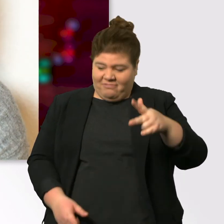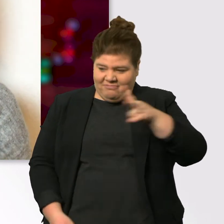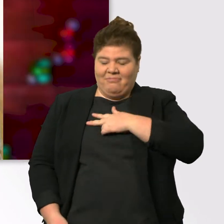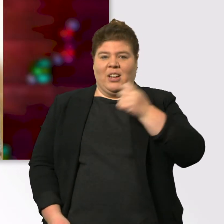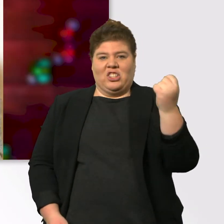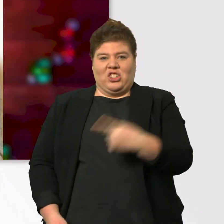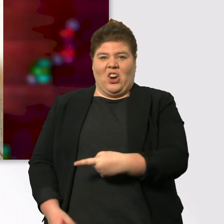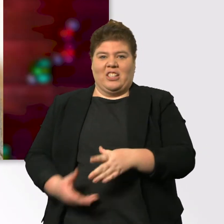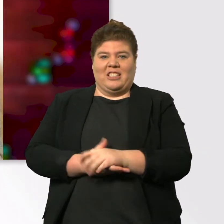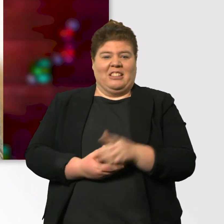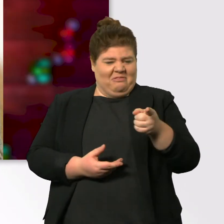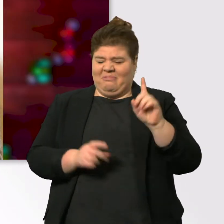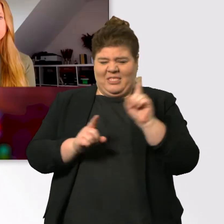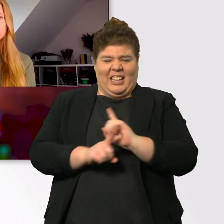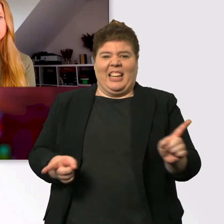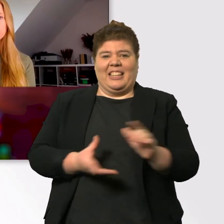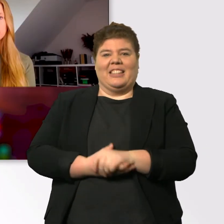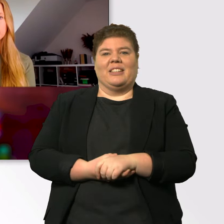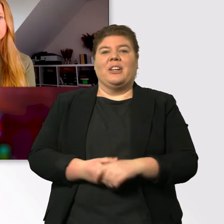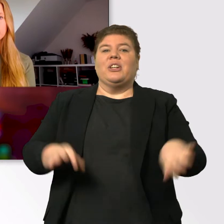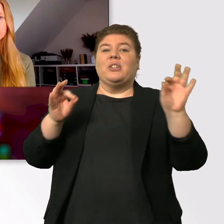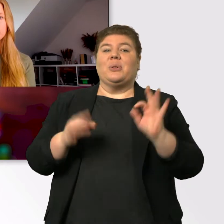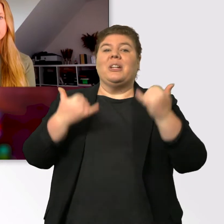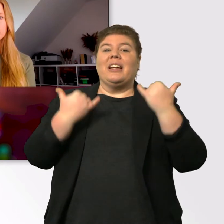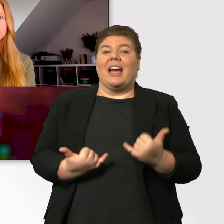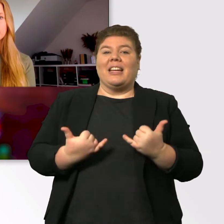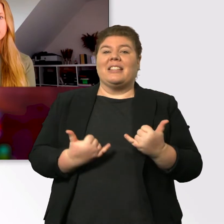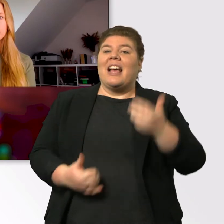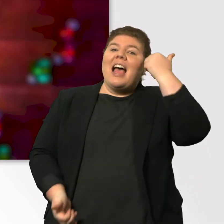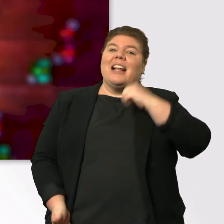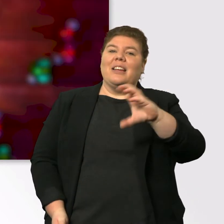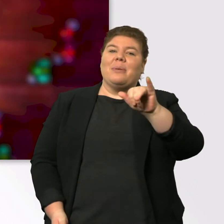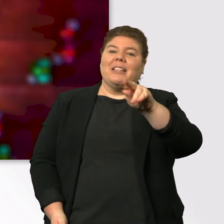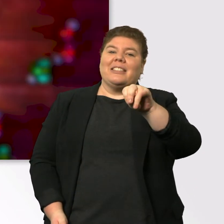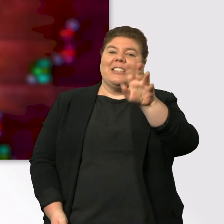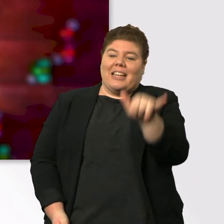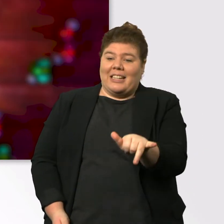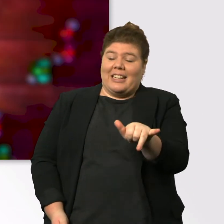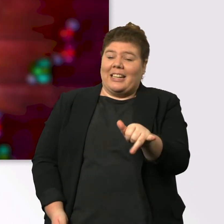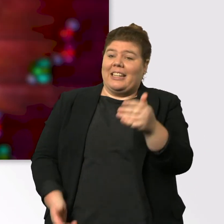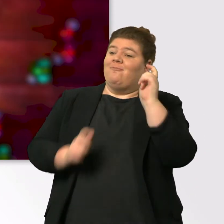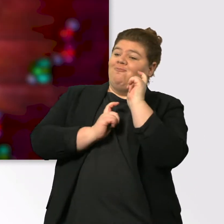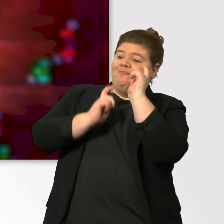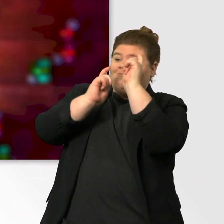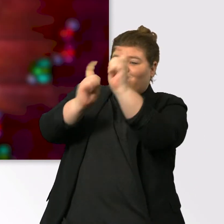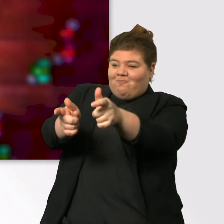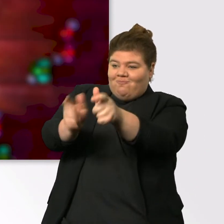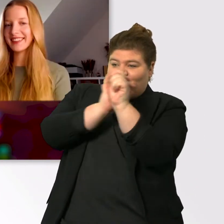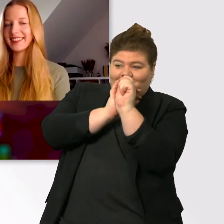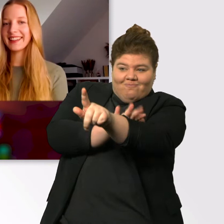nicht. Gut, dann machen wir doch mal weiter. Liebe Cindy, du bist an der Reihe. Ich habe dir ein Geschenk zukommen lassen. Ist es denn